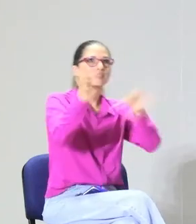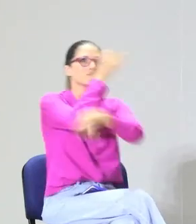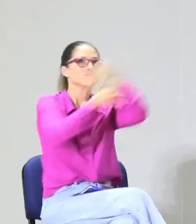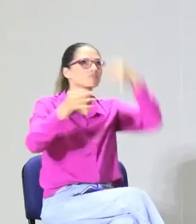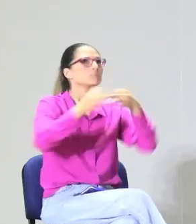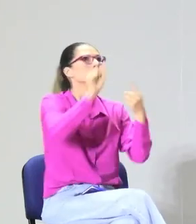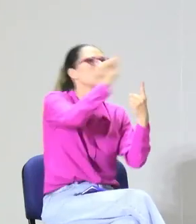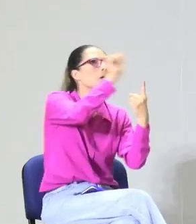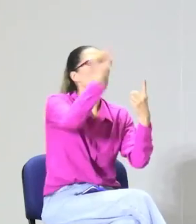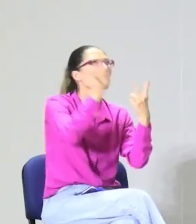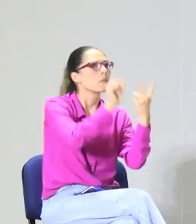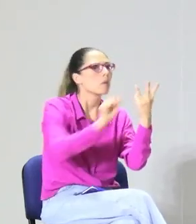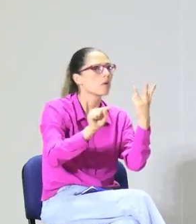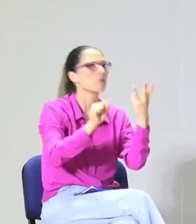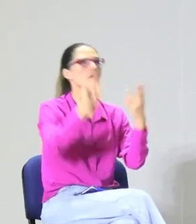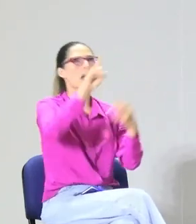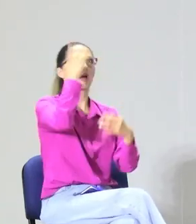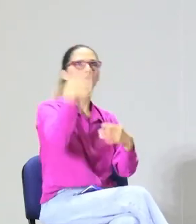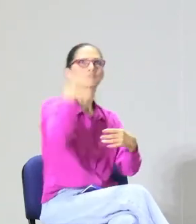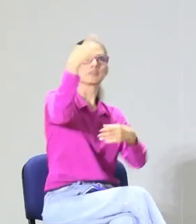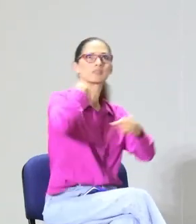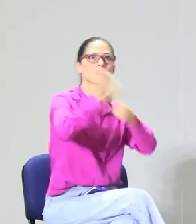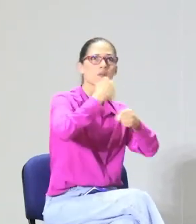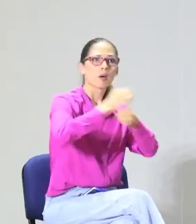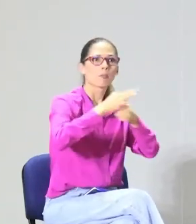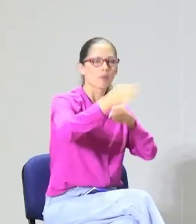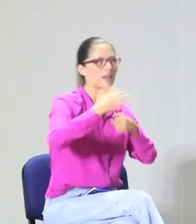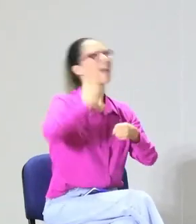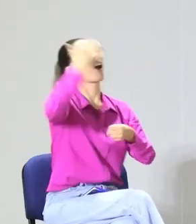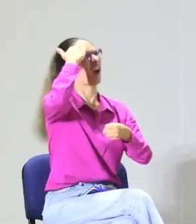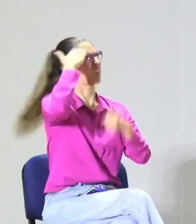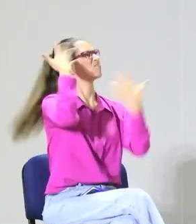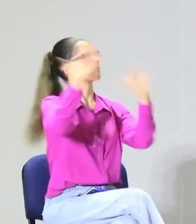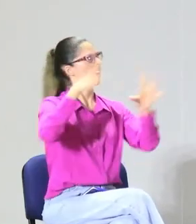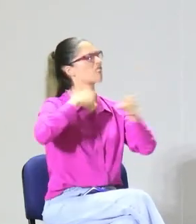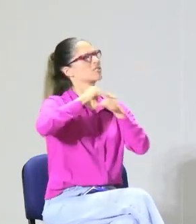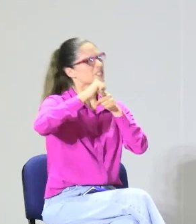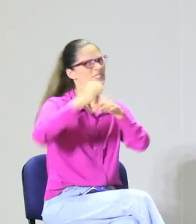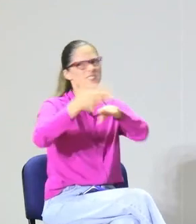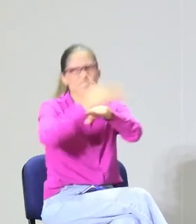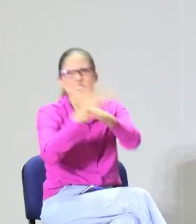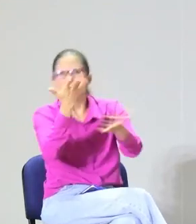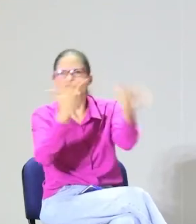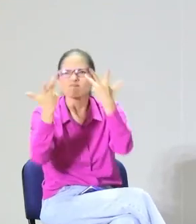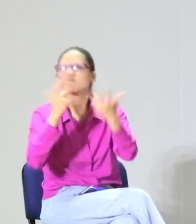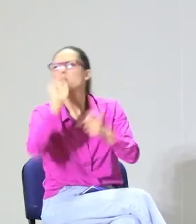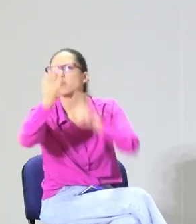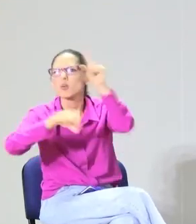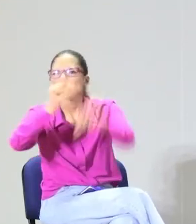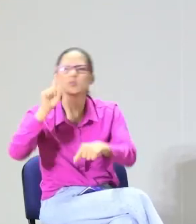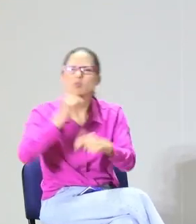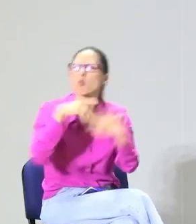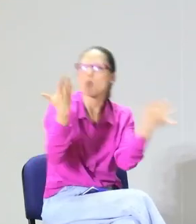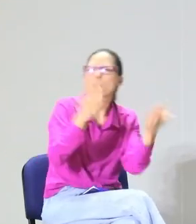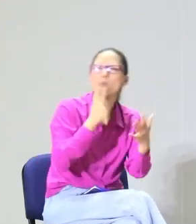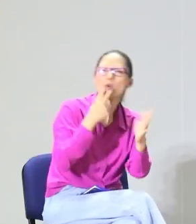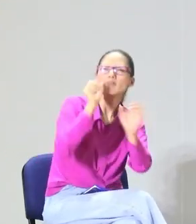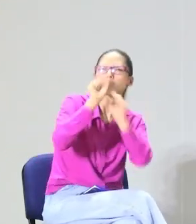países a nivel internacional. Es importante que establezcamos comparaciones y si somos seleccionados para trabajar en un municipio,